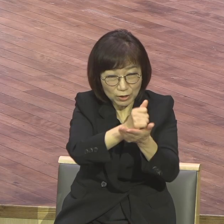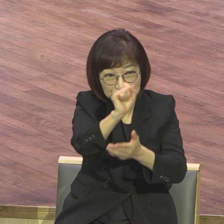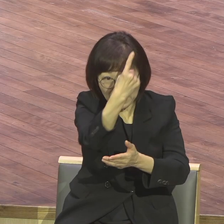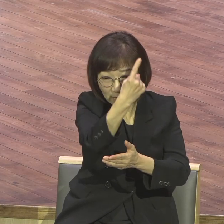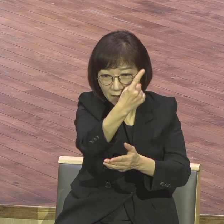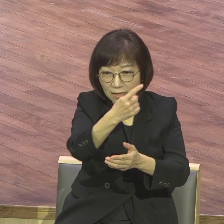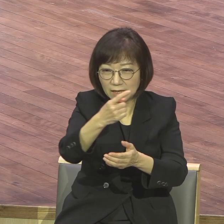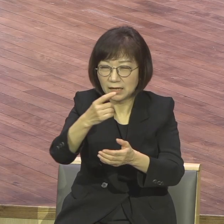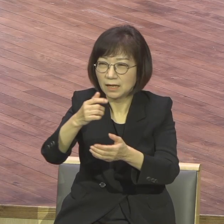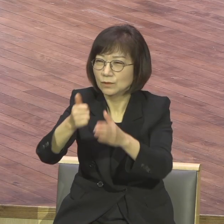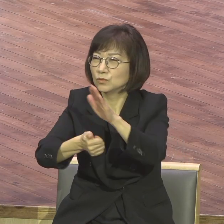인간으로